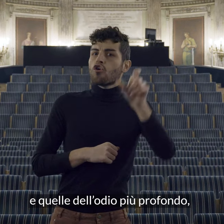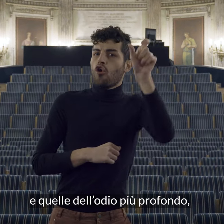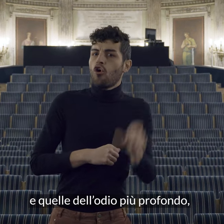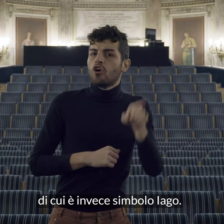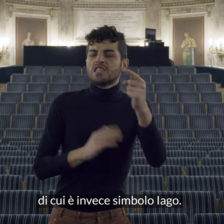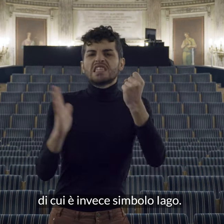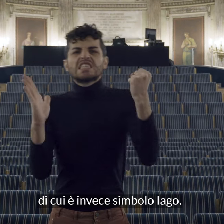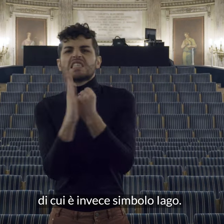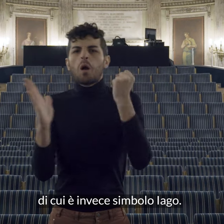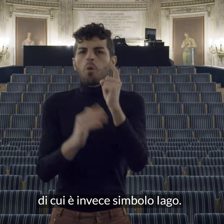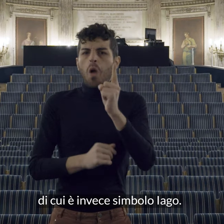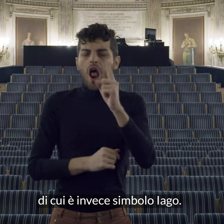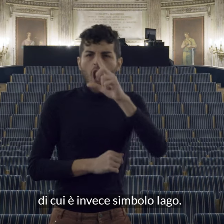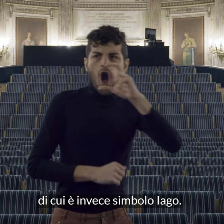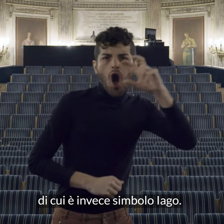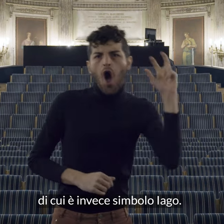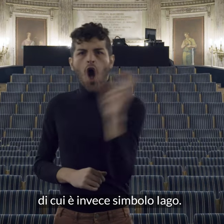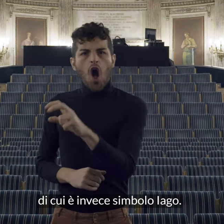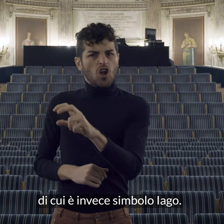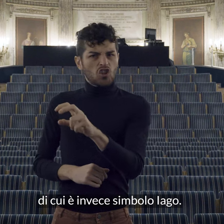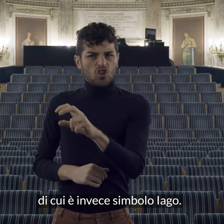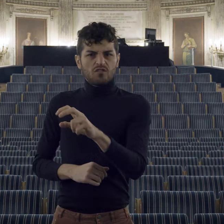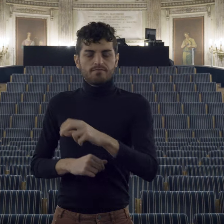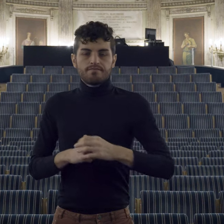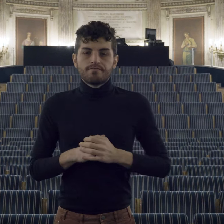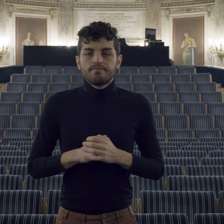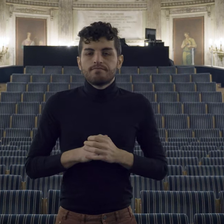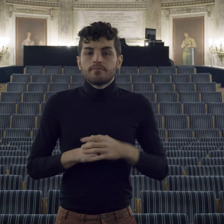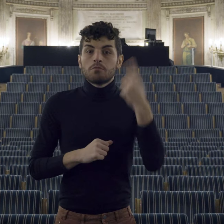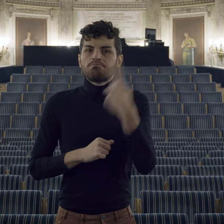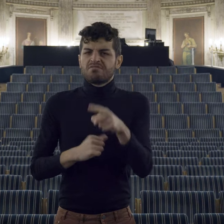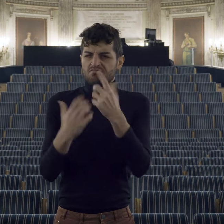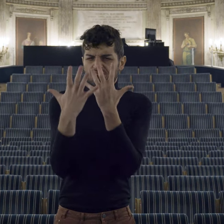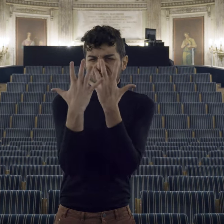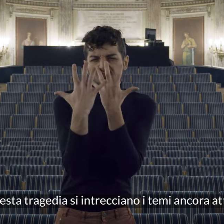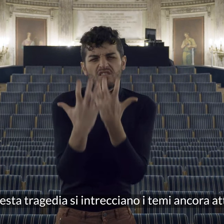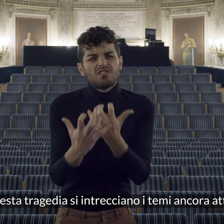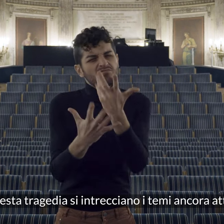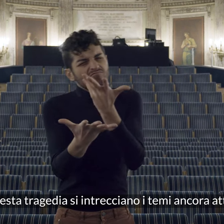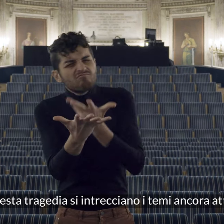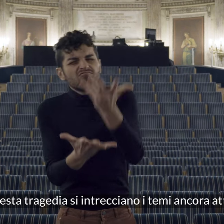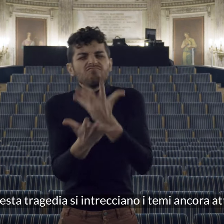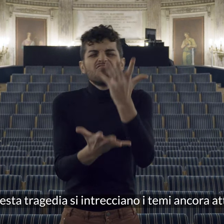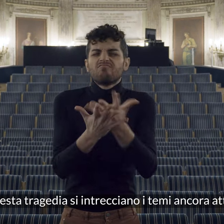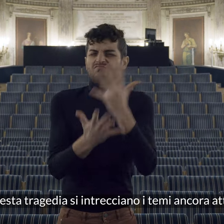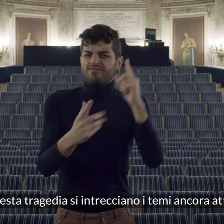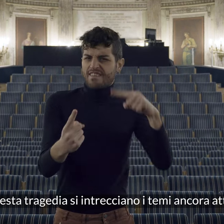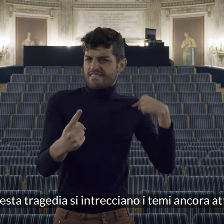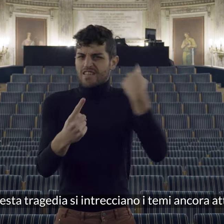di cui è invece simbolo in questa tragedia si intrecciano